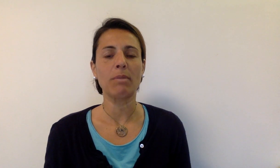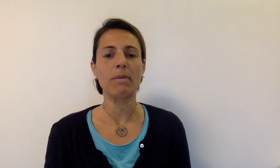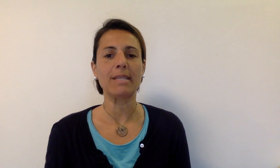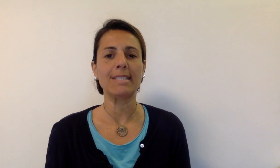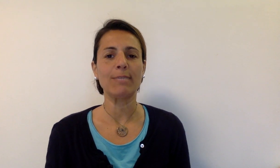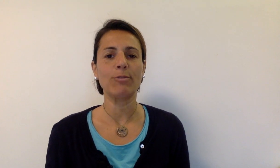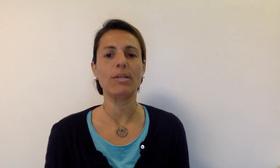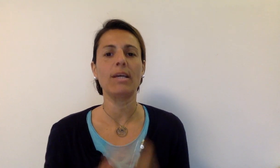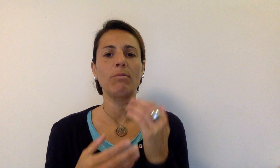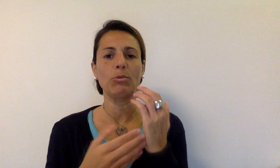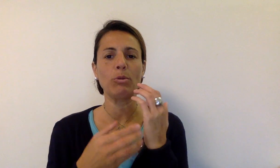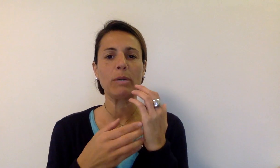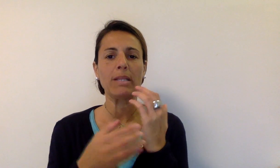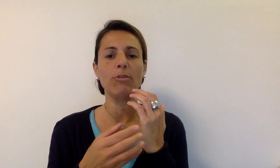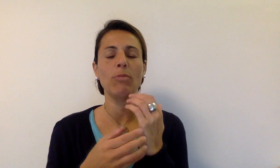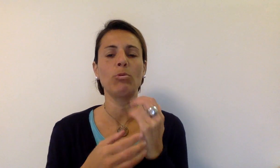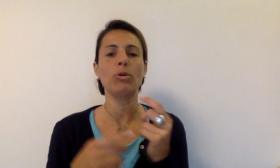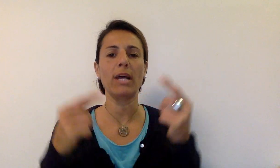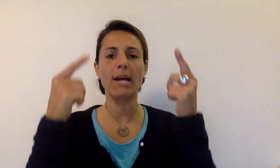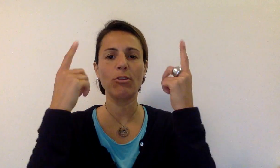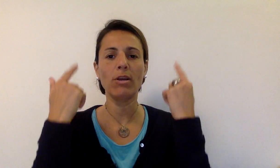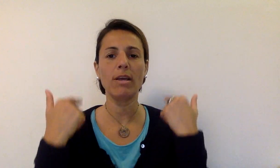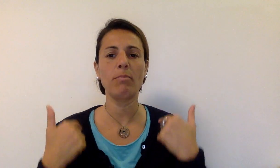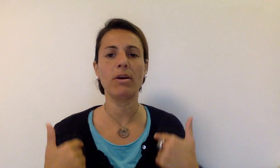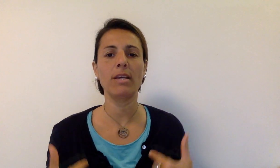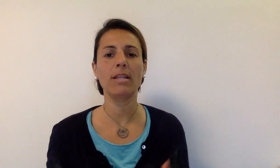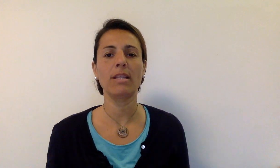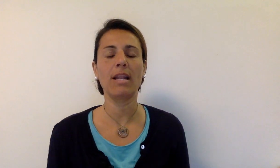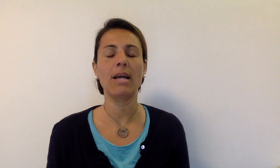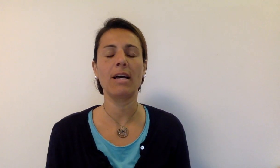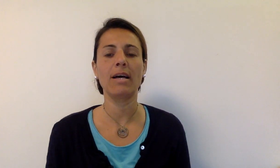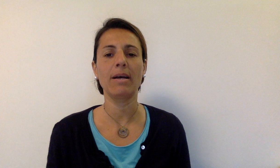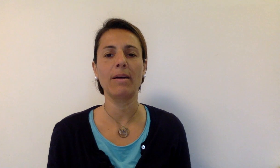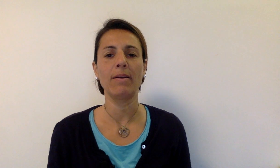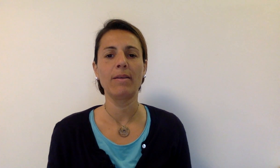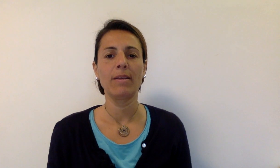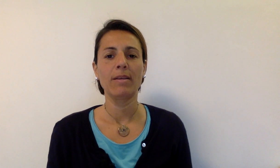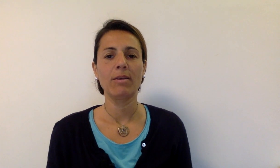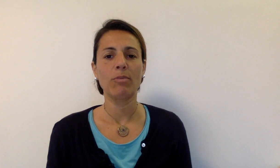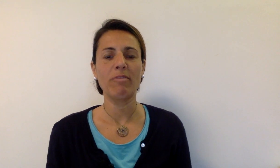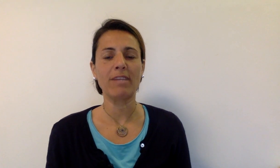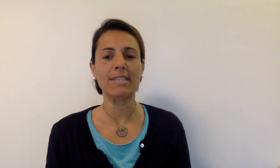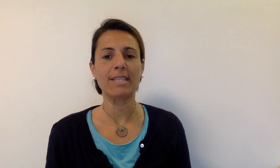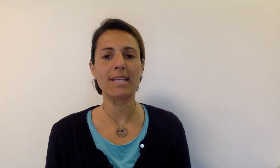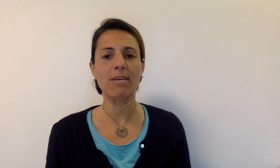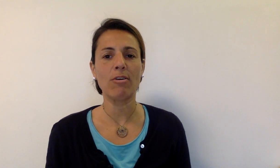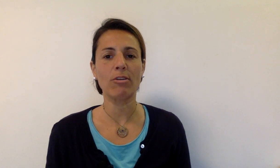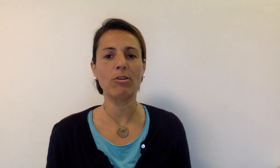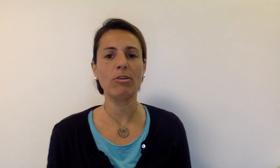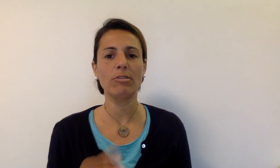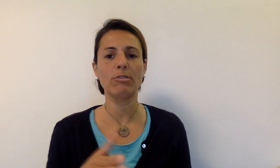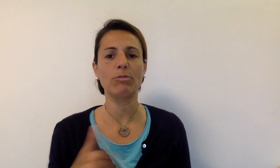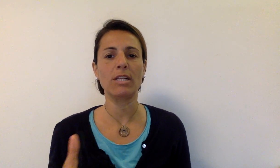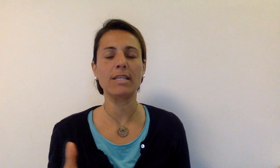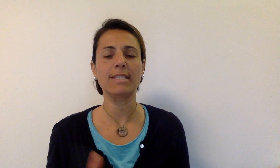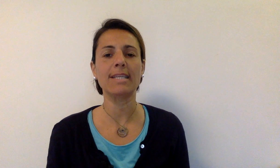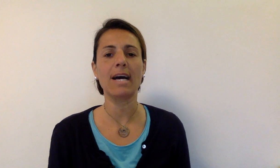preparazione appunto partendo dal punto crato e poi come frasi di ricordo si utilizza